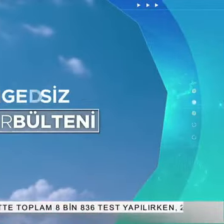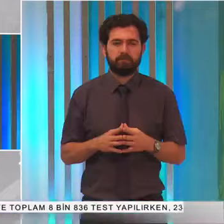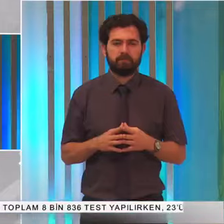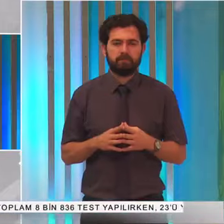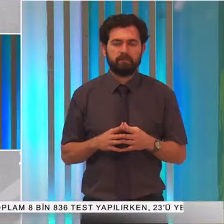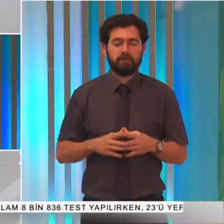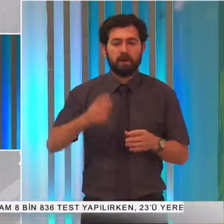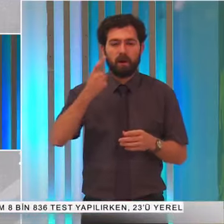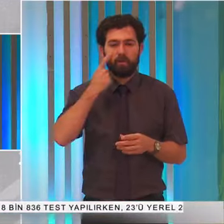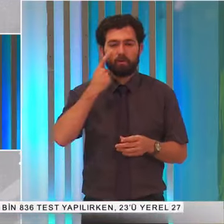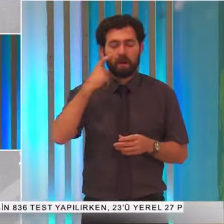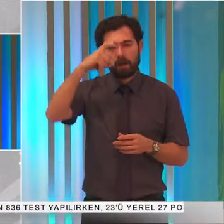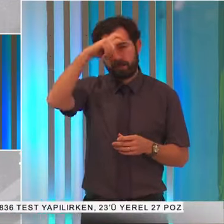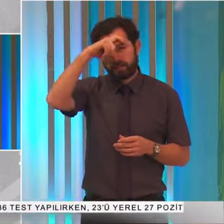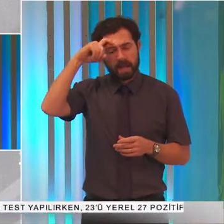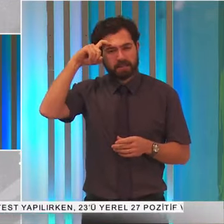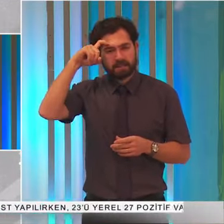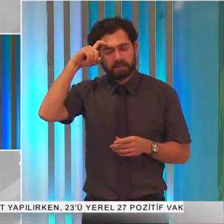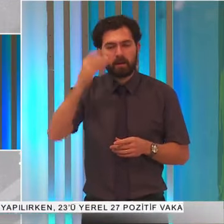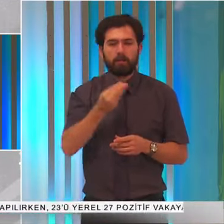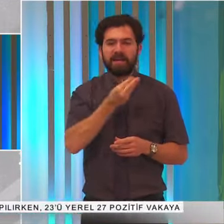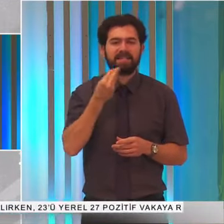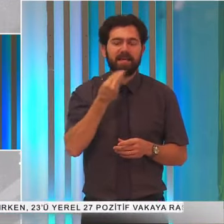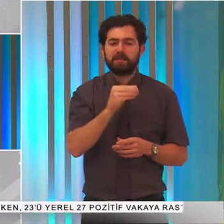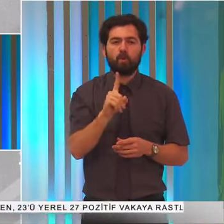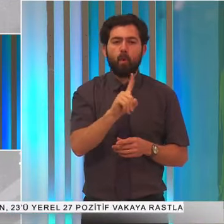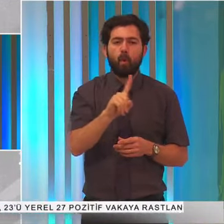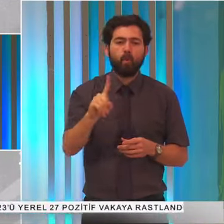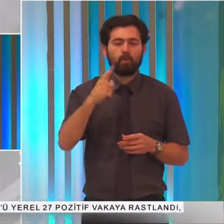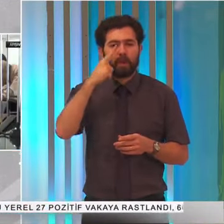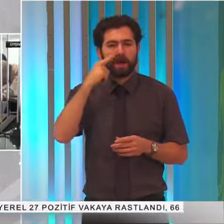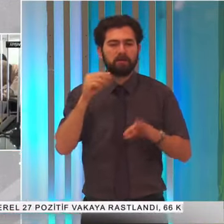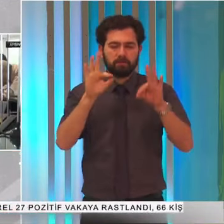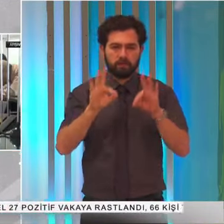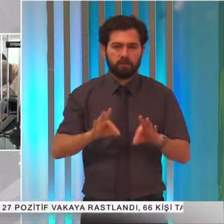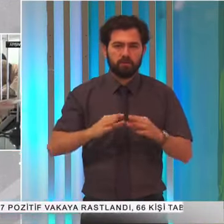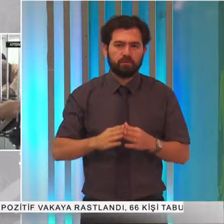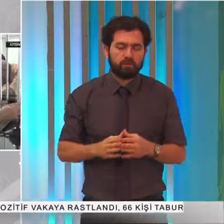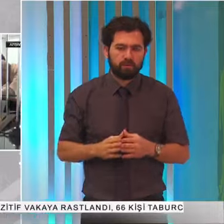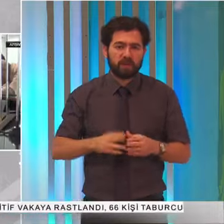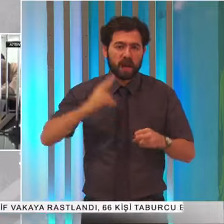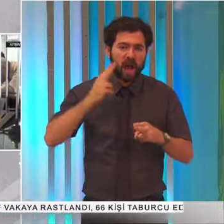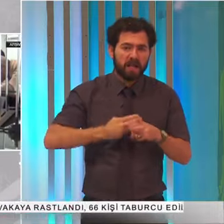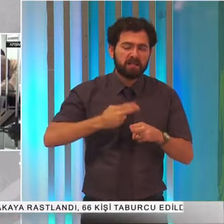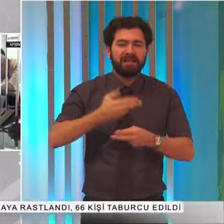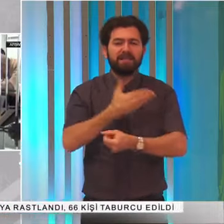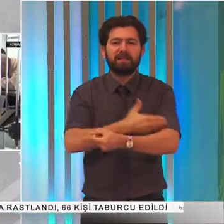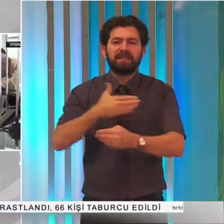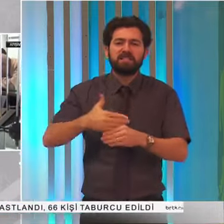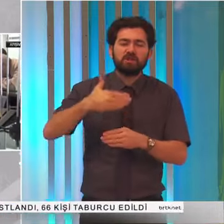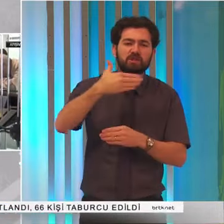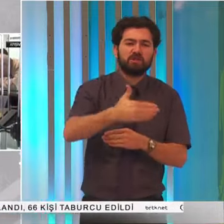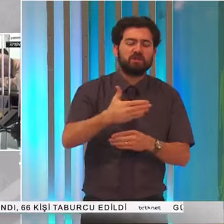Kamuda yaz mesaisi 10 Mayıs'ta başlıyor. Eczem hizmetler